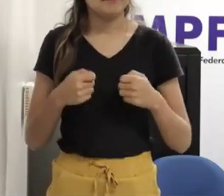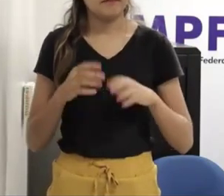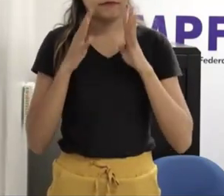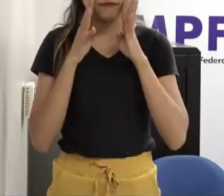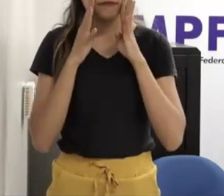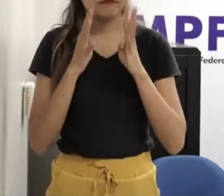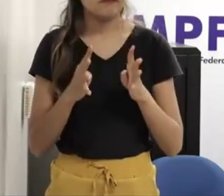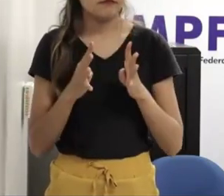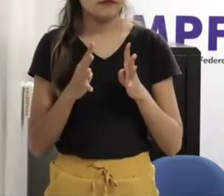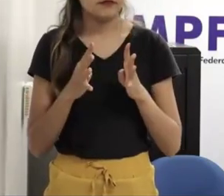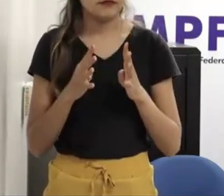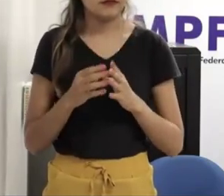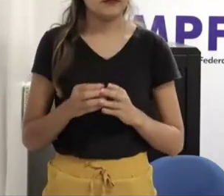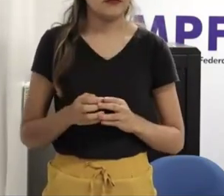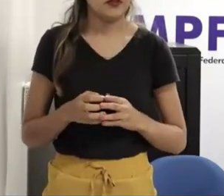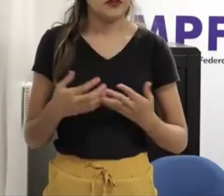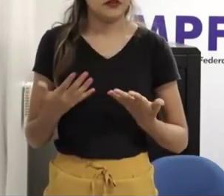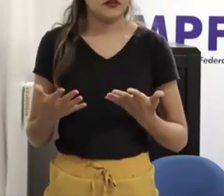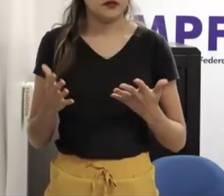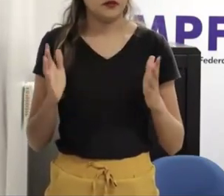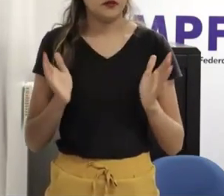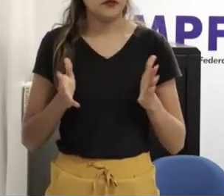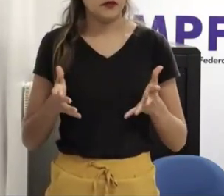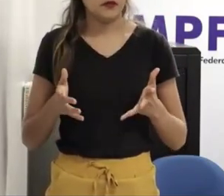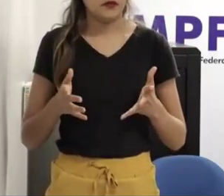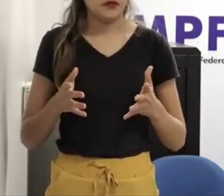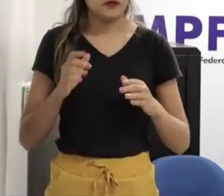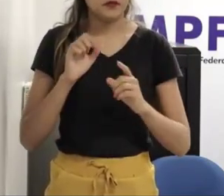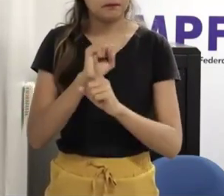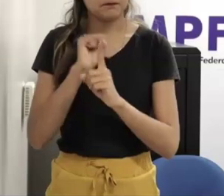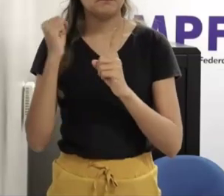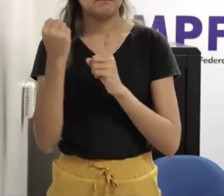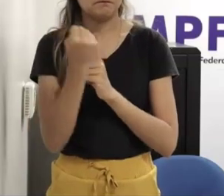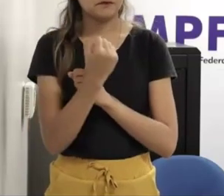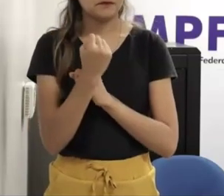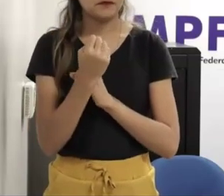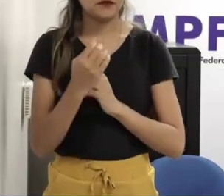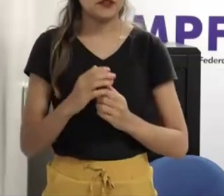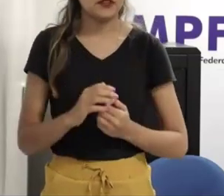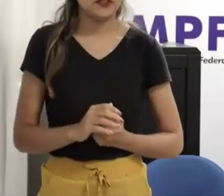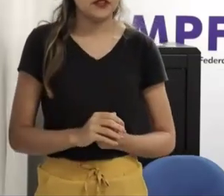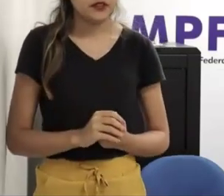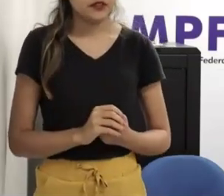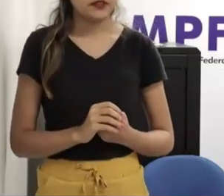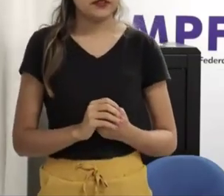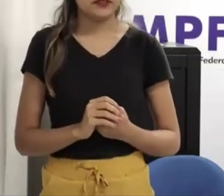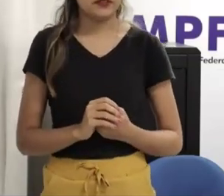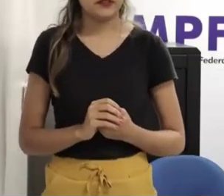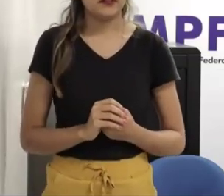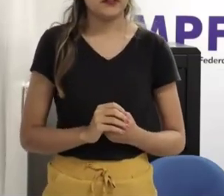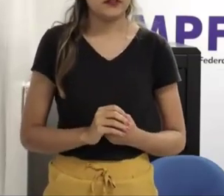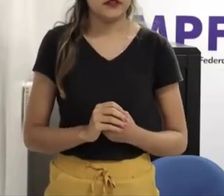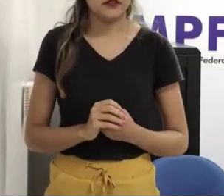que quando o assunto já não é explanado nós já estamos pensando